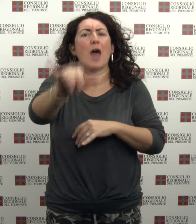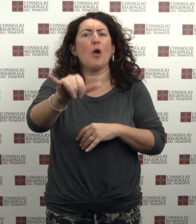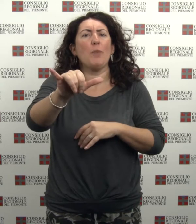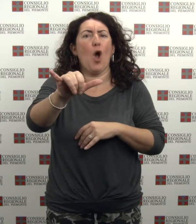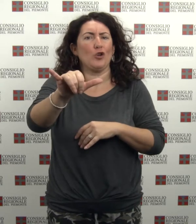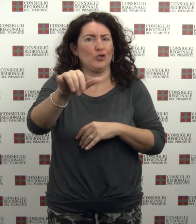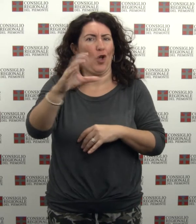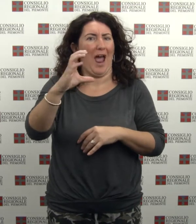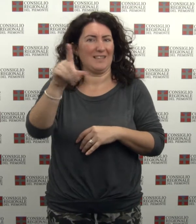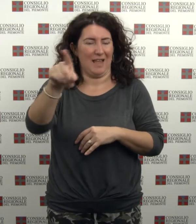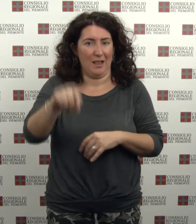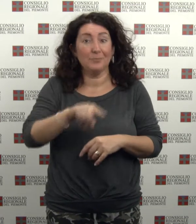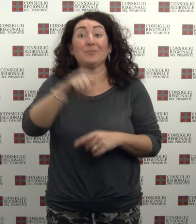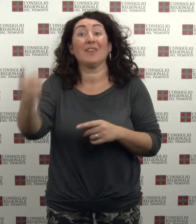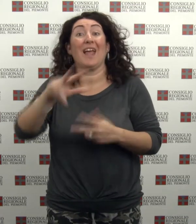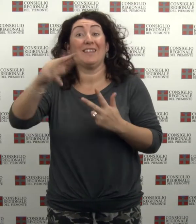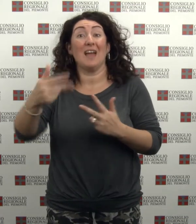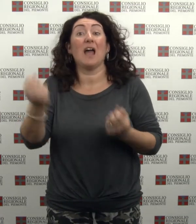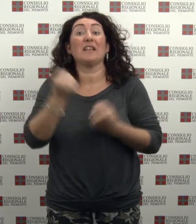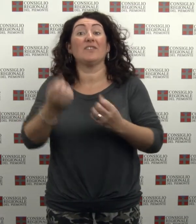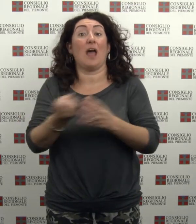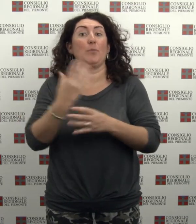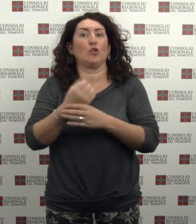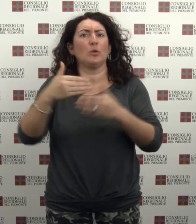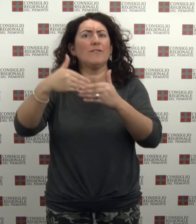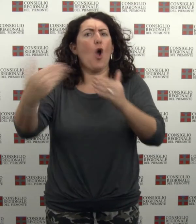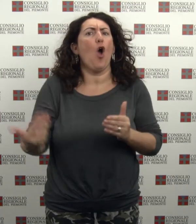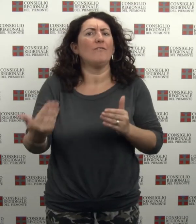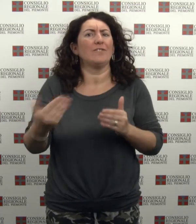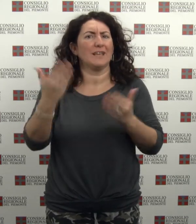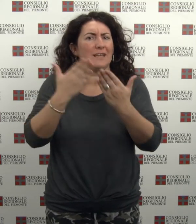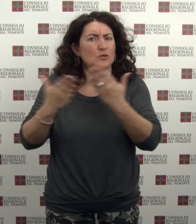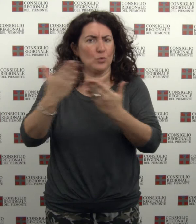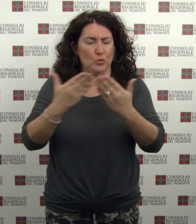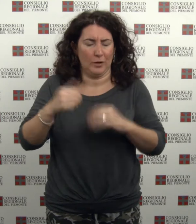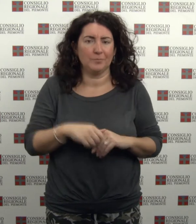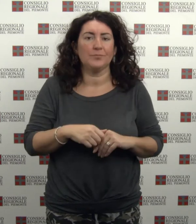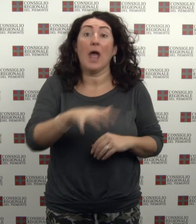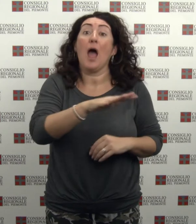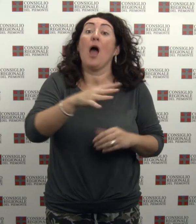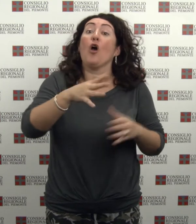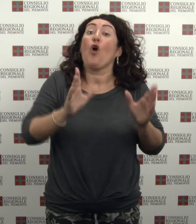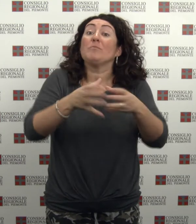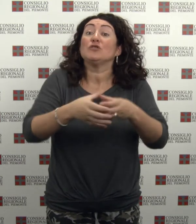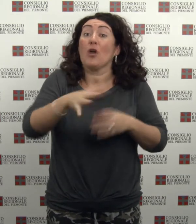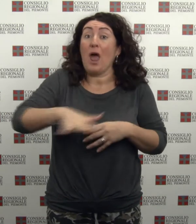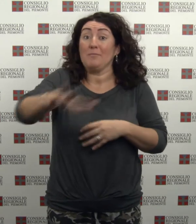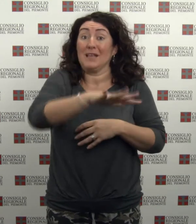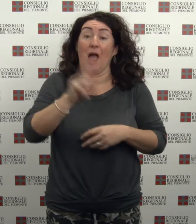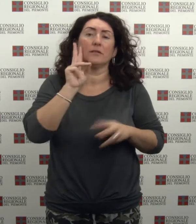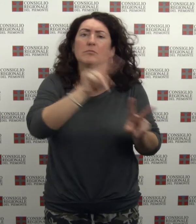terza attività produttive sui confidi La commissione ambiente ha svolto un sopralluogo nella sede della protezione civile